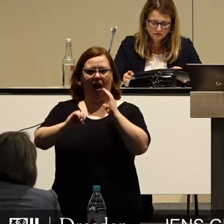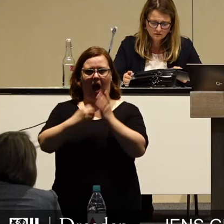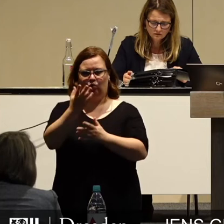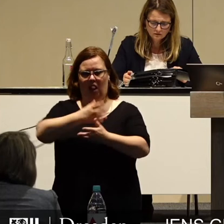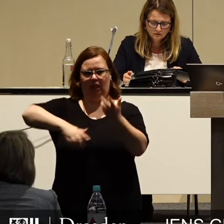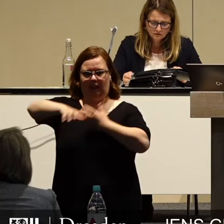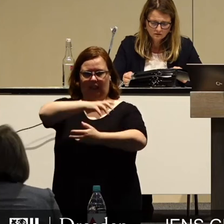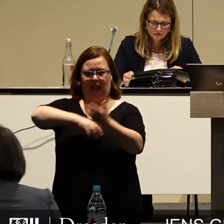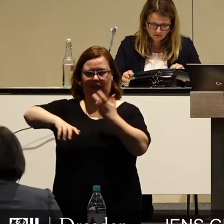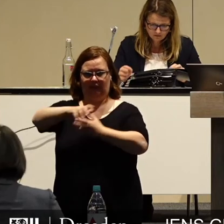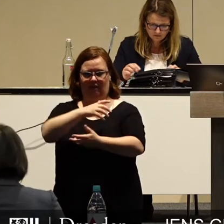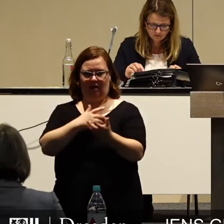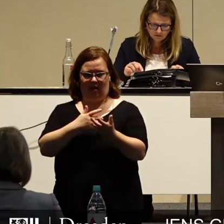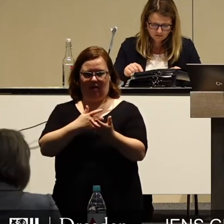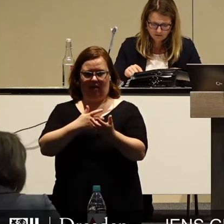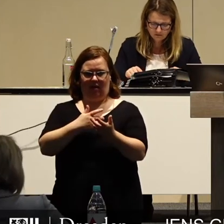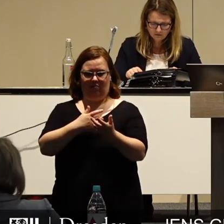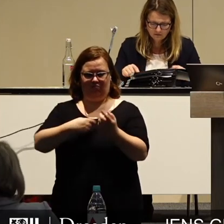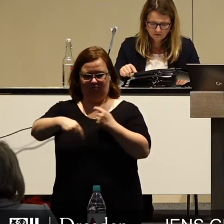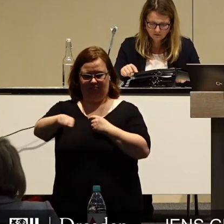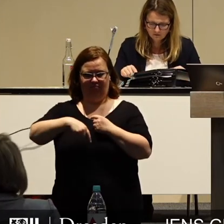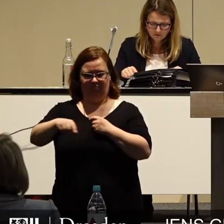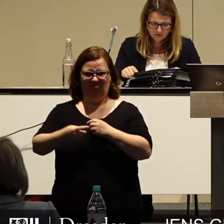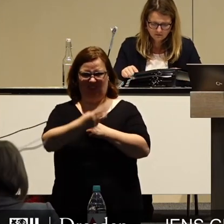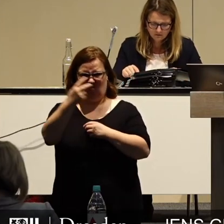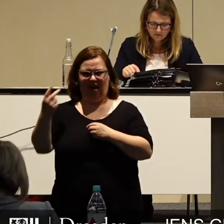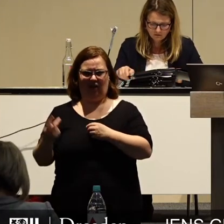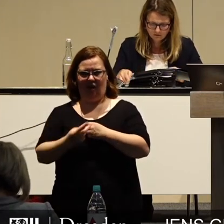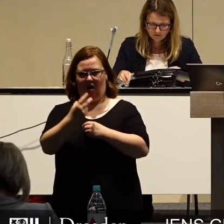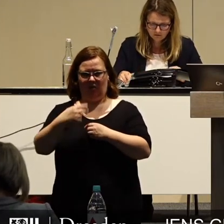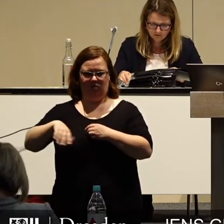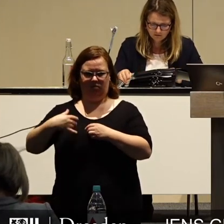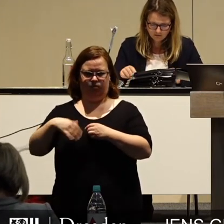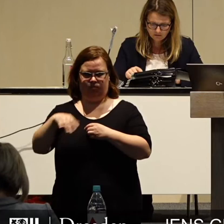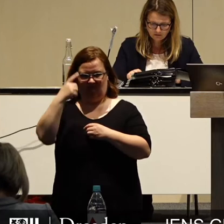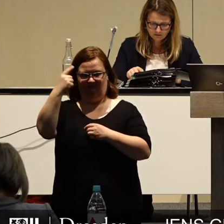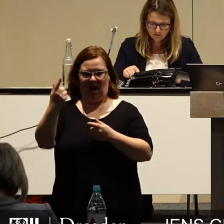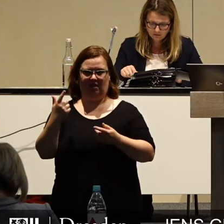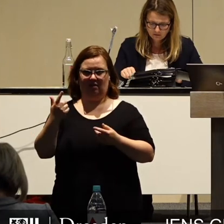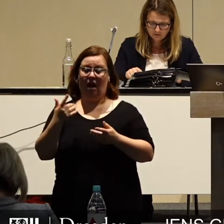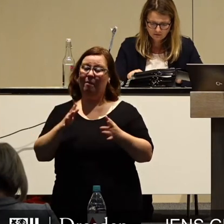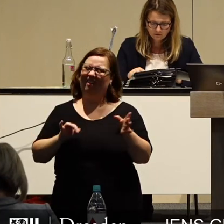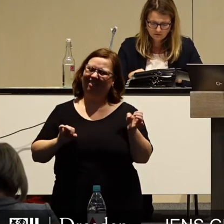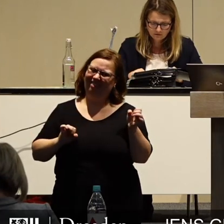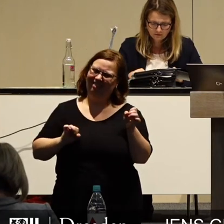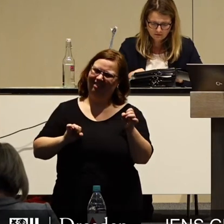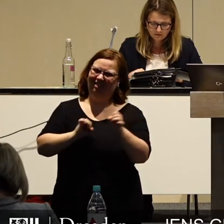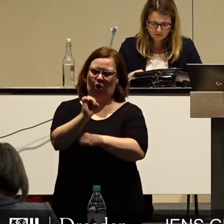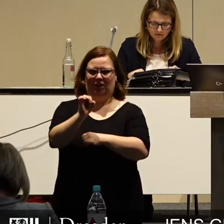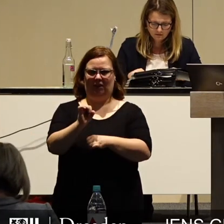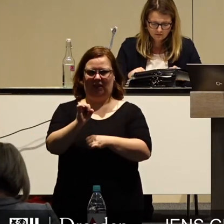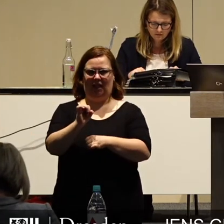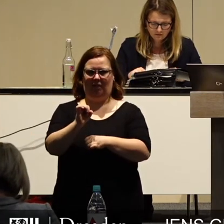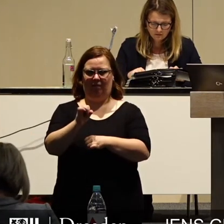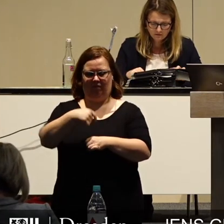Krise in den nächsten zwei Jahren auferlegt. Aber nichtsdestotrotz sollten